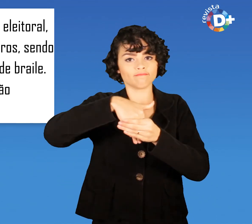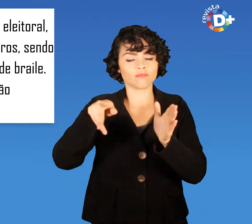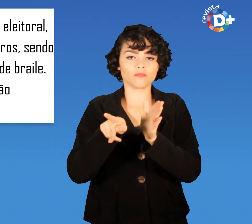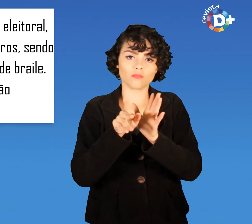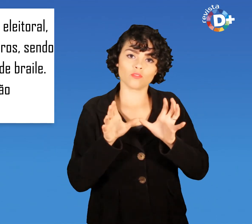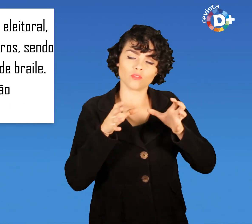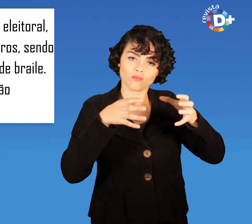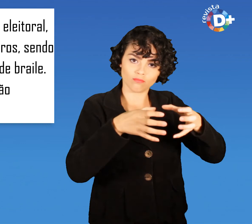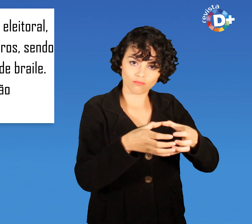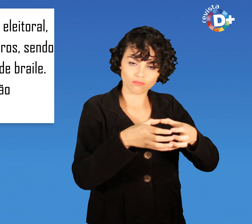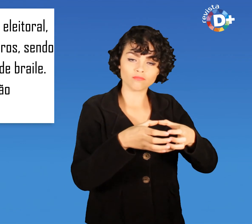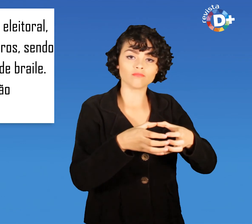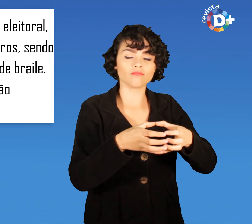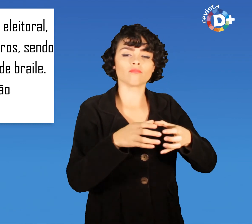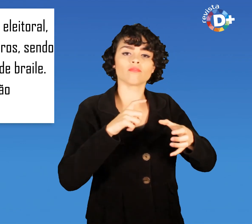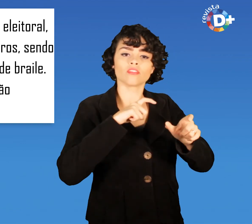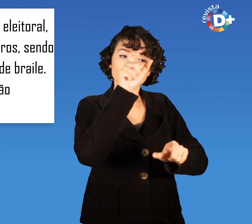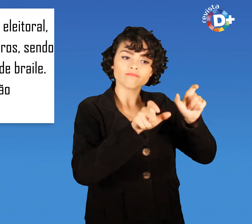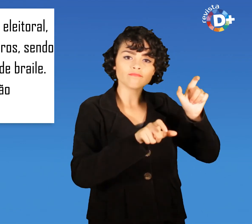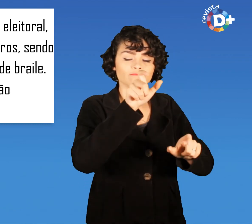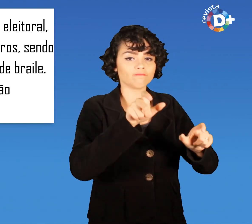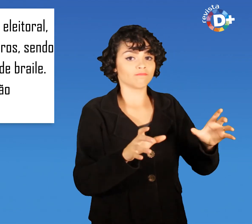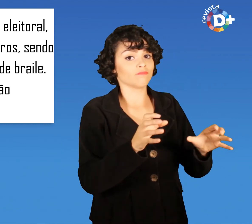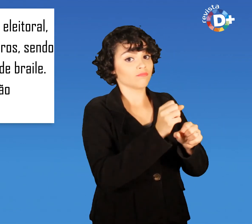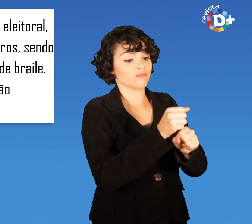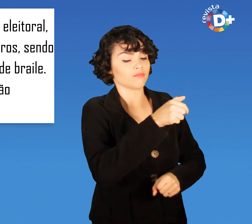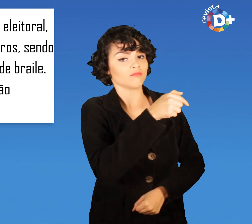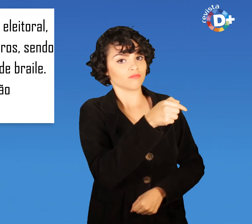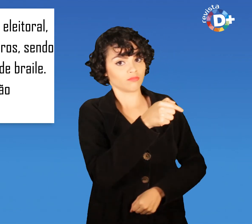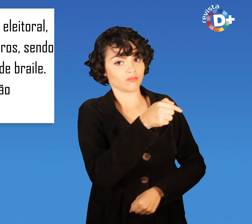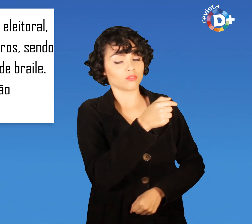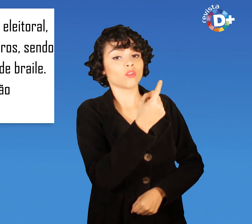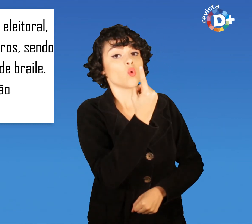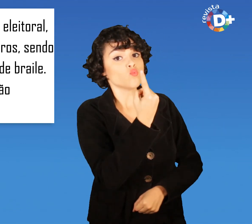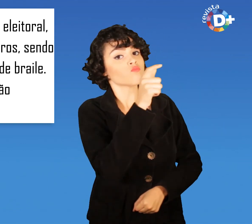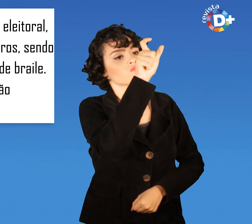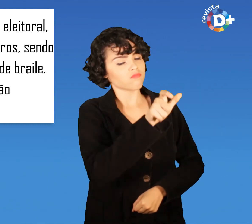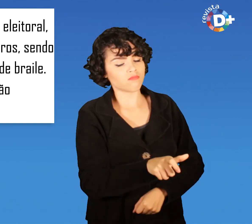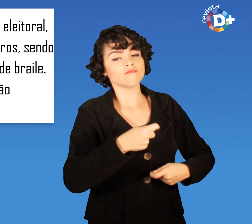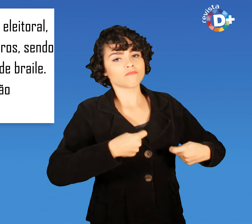eleitoral Composta de sete membros Sendo um com conhecimento de braile